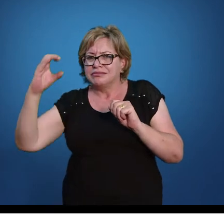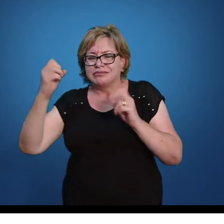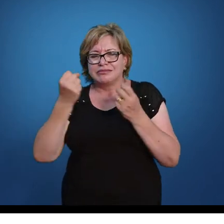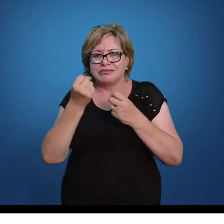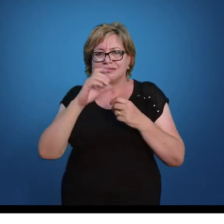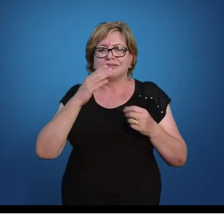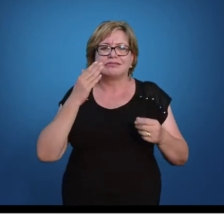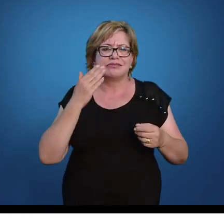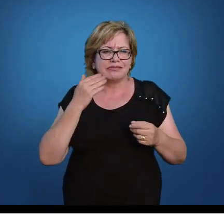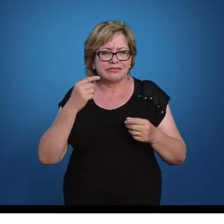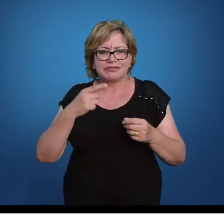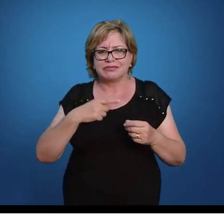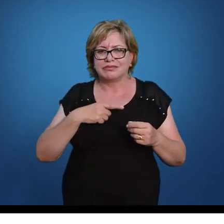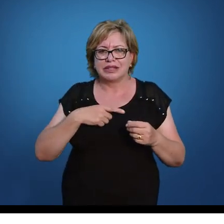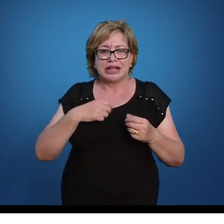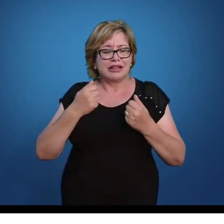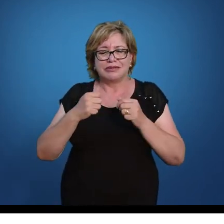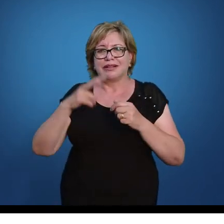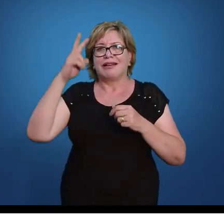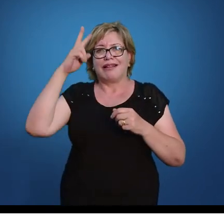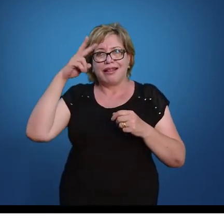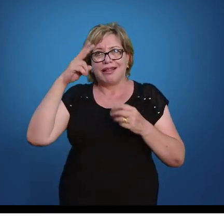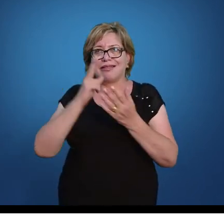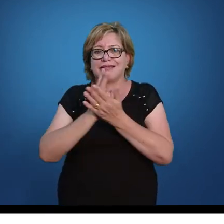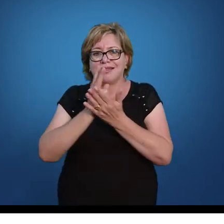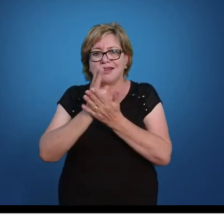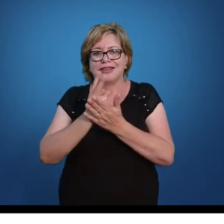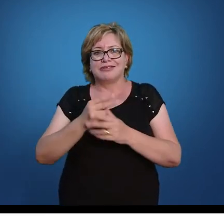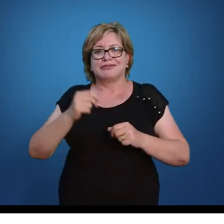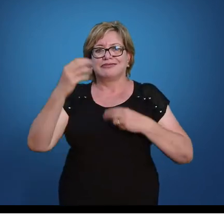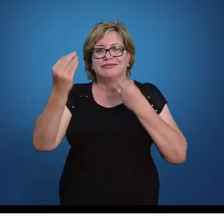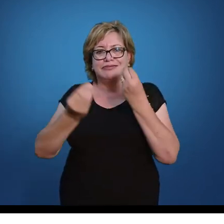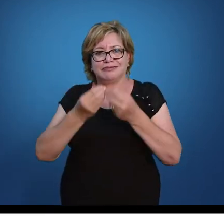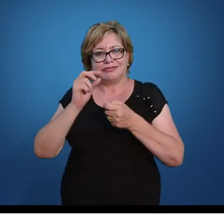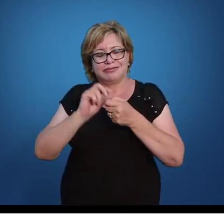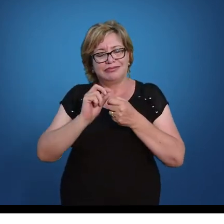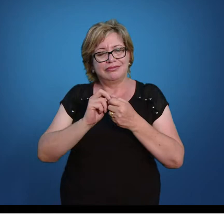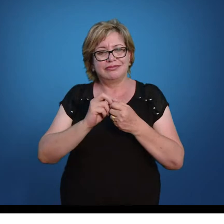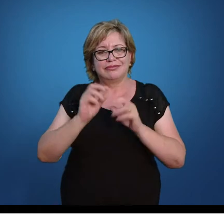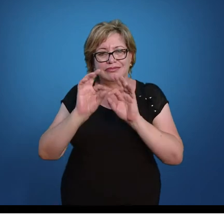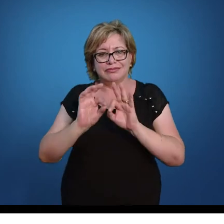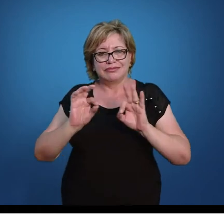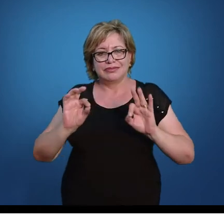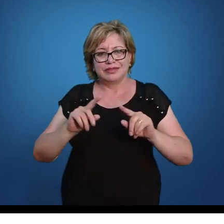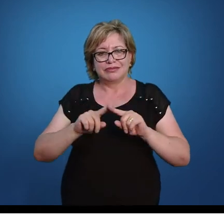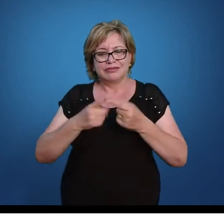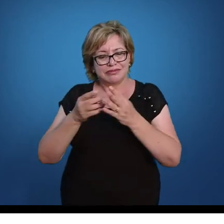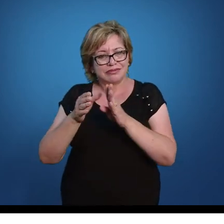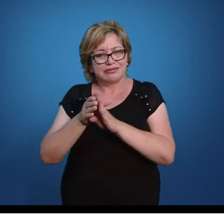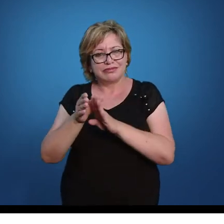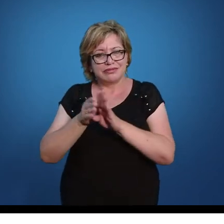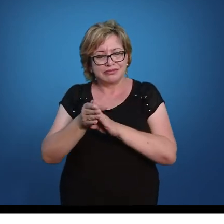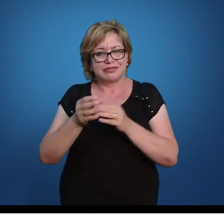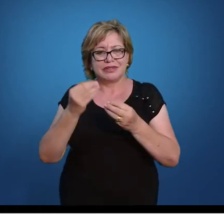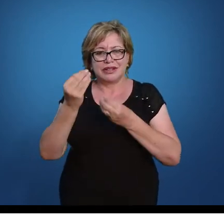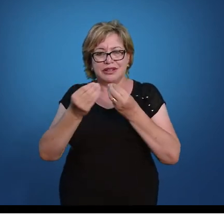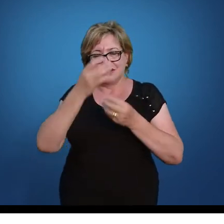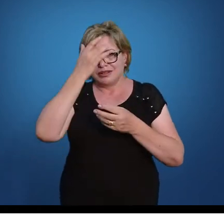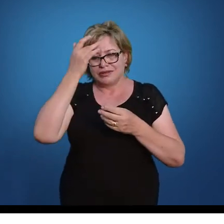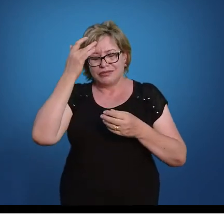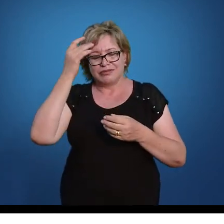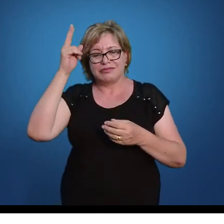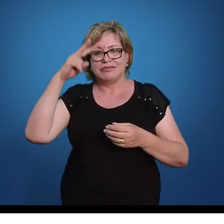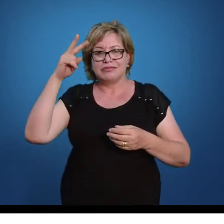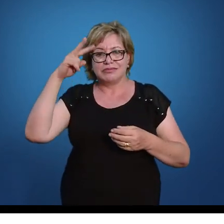facilidade, obviamente que você não precisa ficar repetindo a fórmula e pode ir direto para a solução. Mas eu aconselho a todo mundo, principalmente aqueles que estão